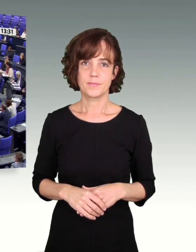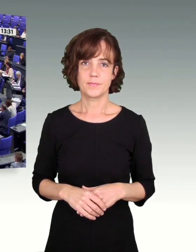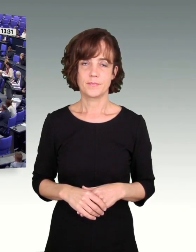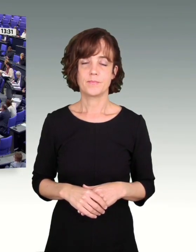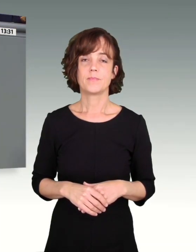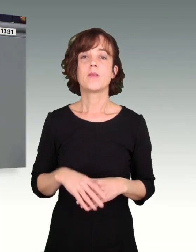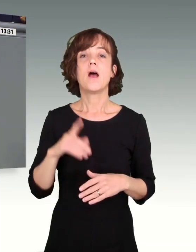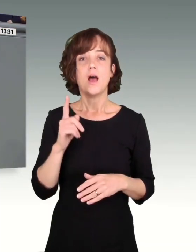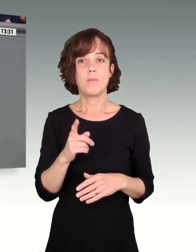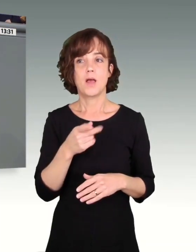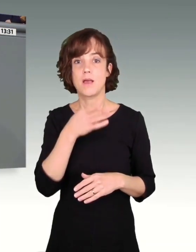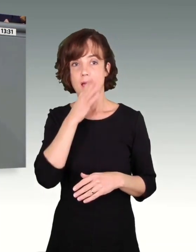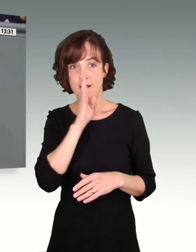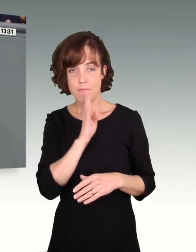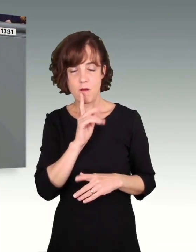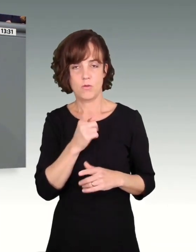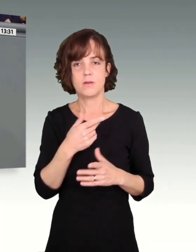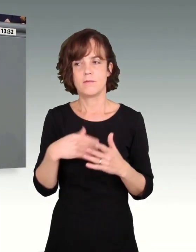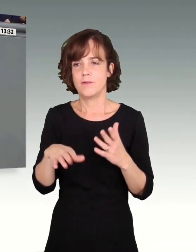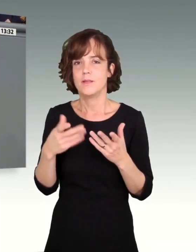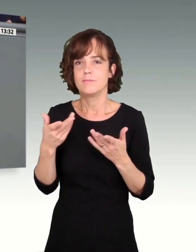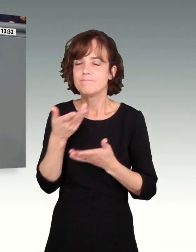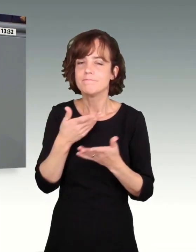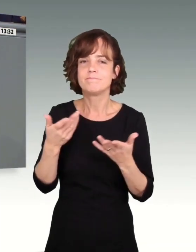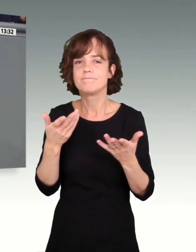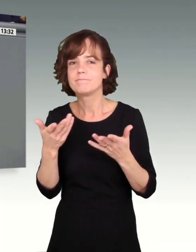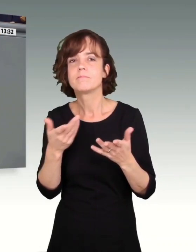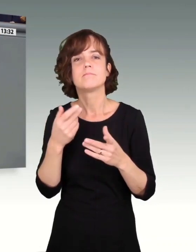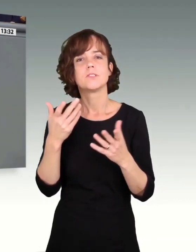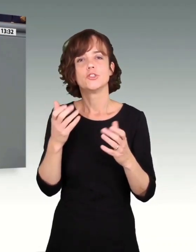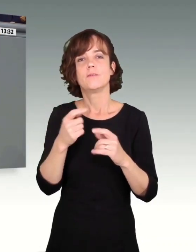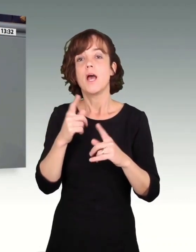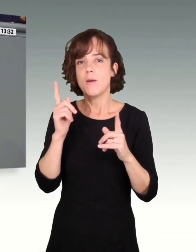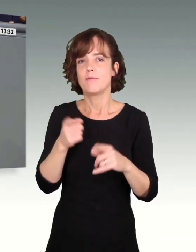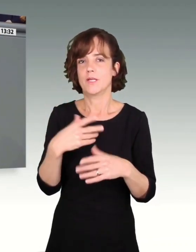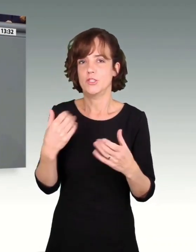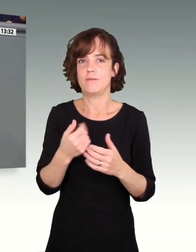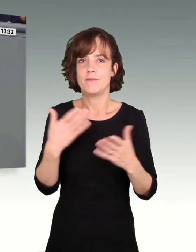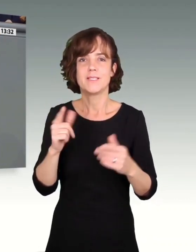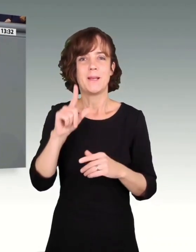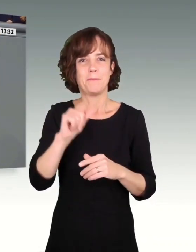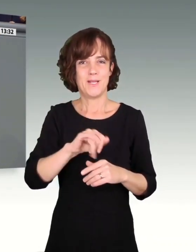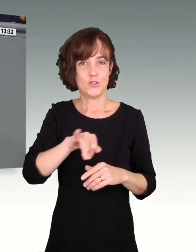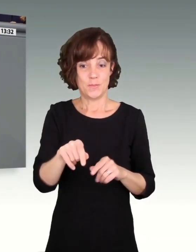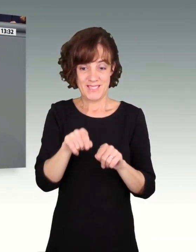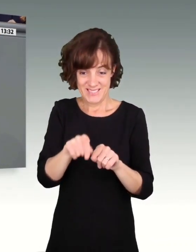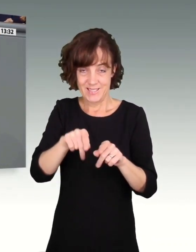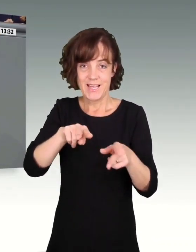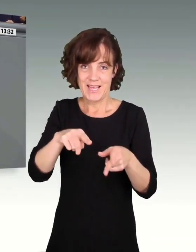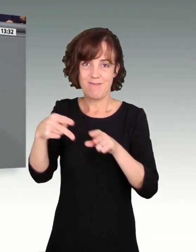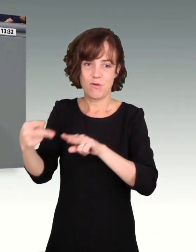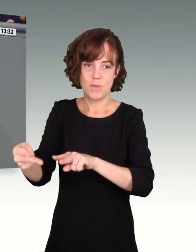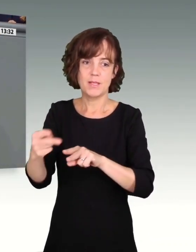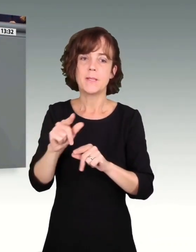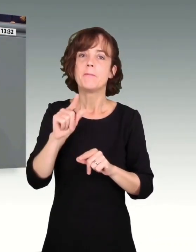Das ist aber auch kein Geheimnis. Wir haben uns darauf nicht verständigen können miteinander. Was wir aber hingekriegt haben, ist, dass wir die Midijobs reformiert haben. Die Midijobs sind